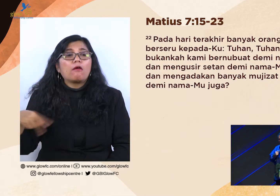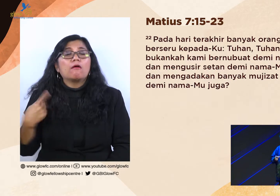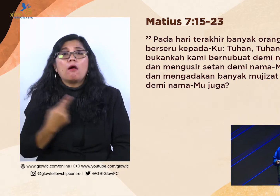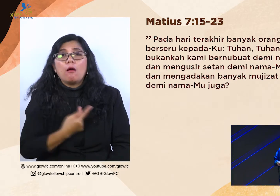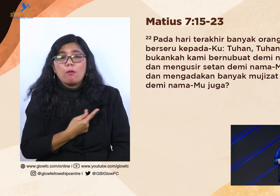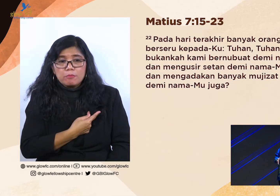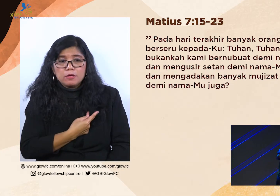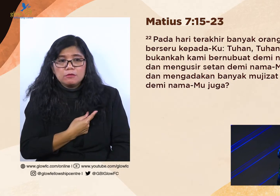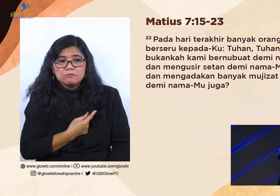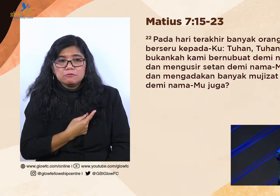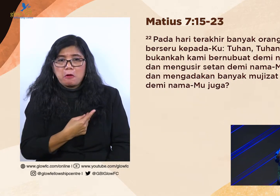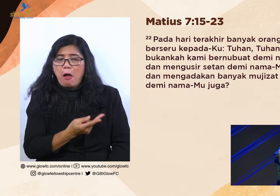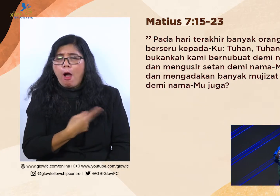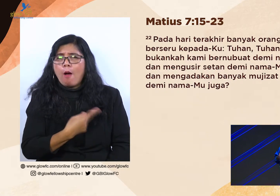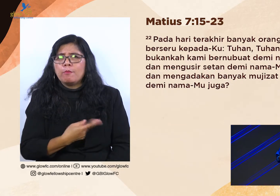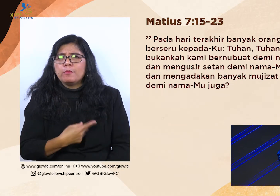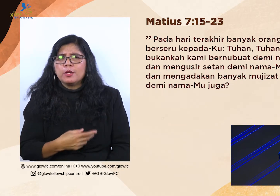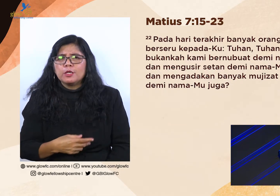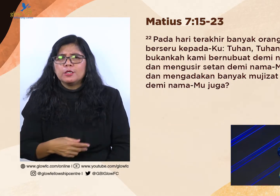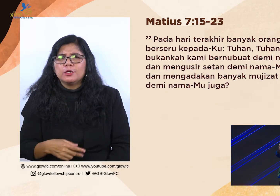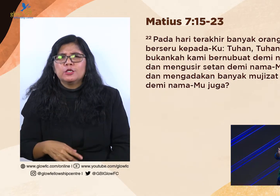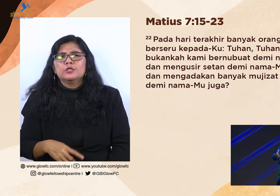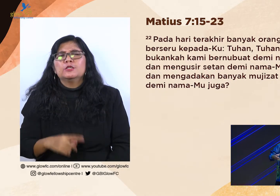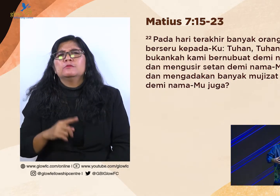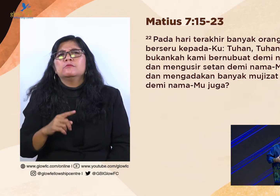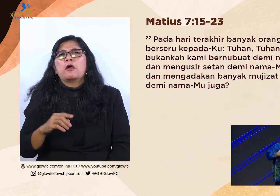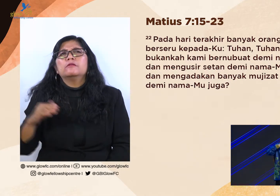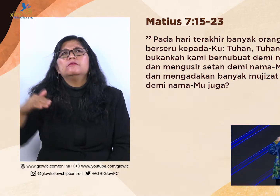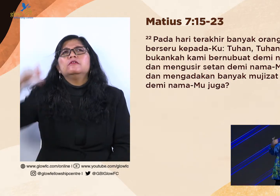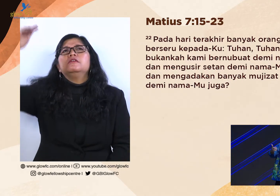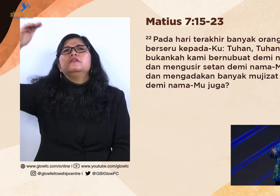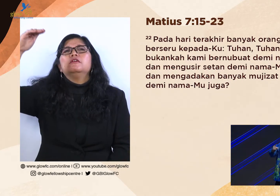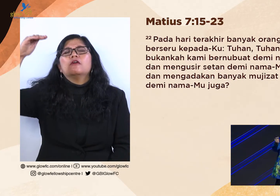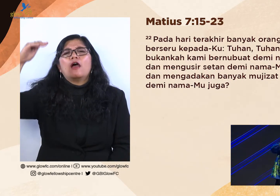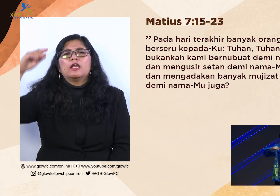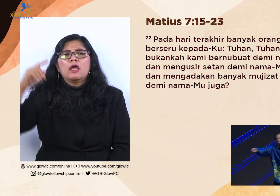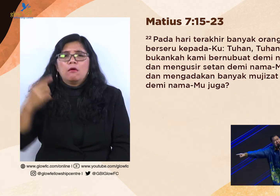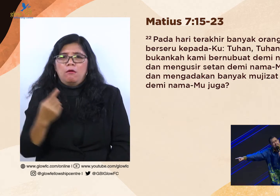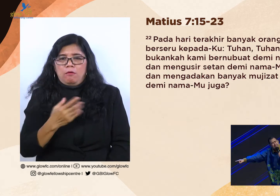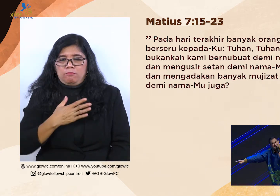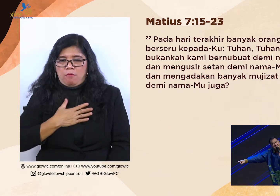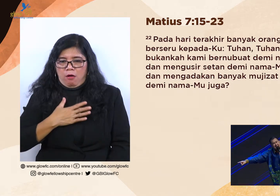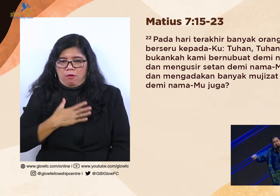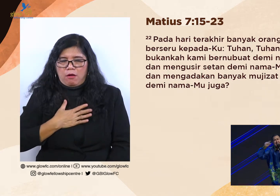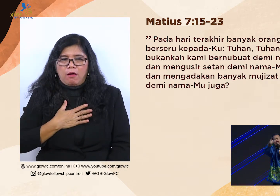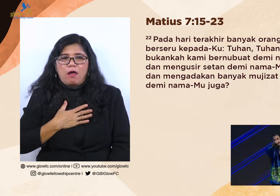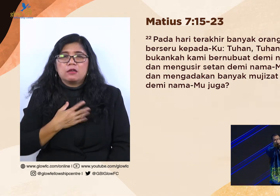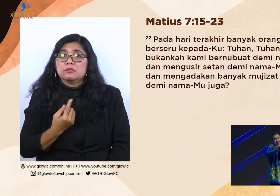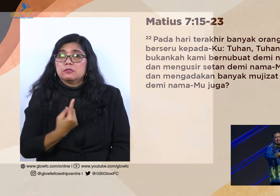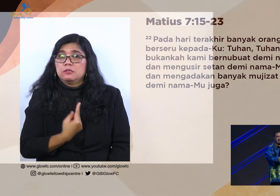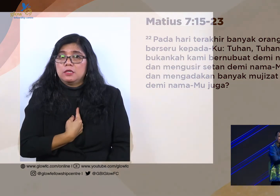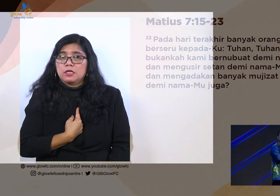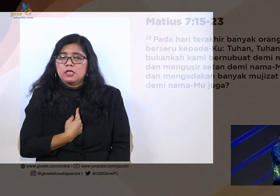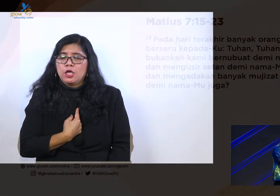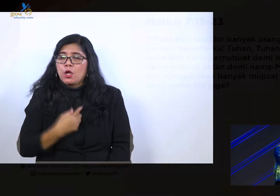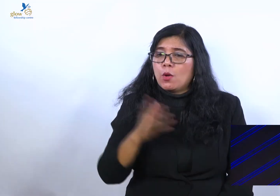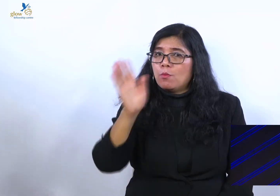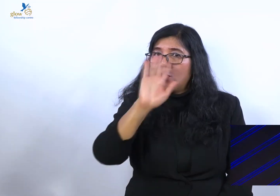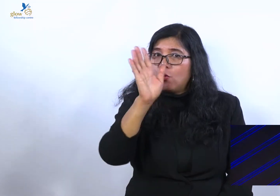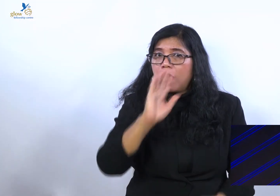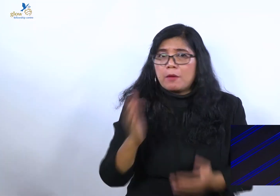Bukankah kami. Jadi yang dia tinggikan. Yang dia banggakan. Bukan pelayanannya. Tapi dirinya.